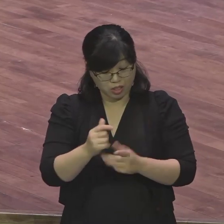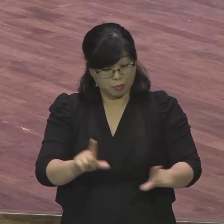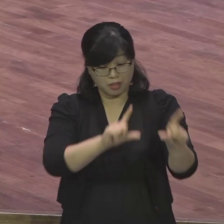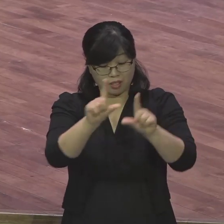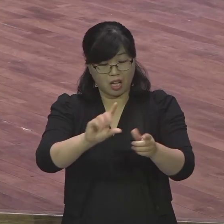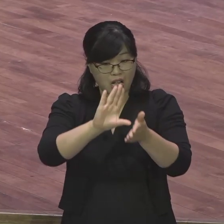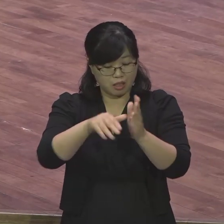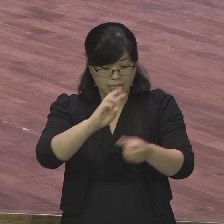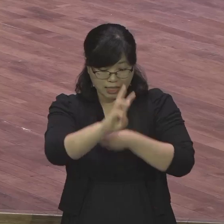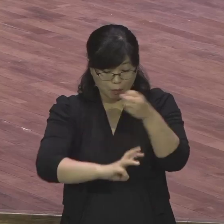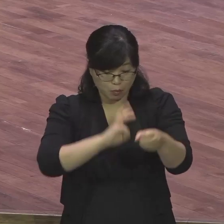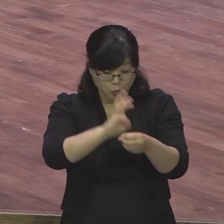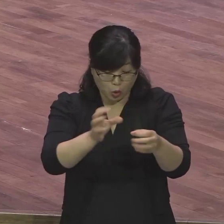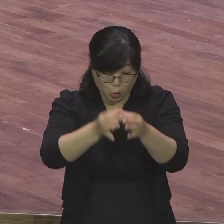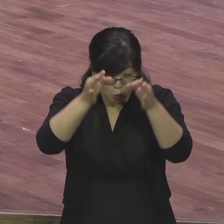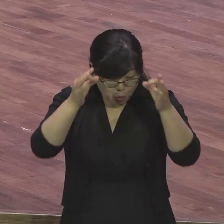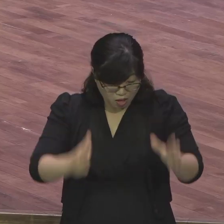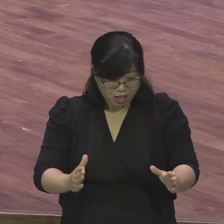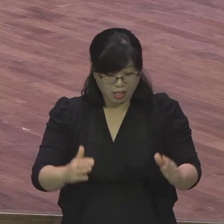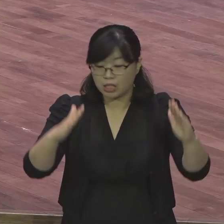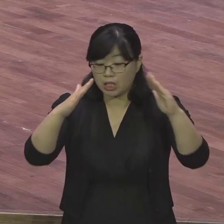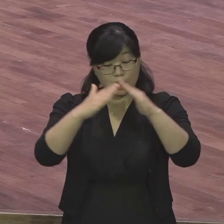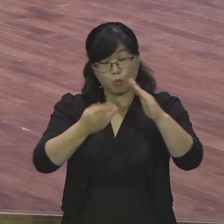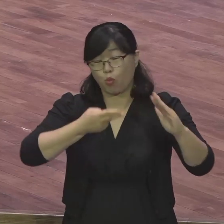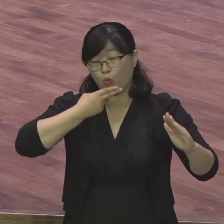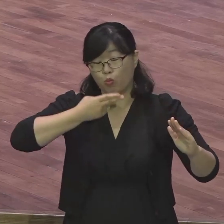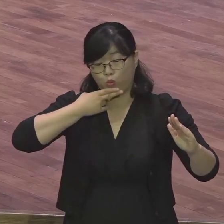곳도 없었다니까. 예수님은 집이 없으세요.